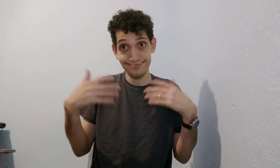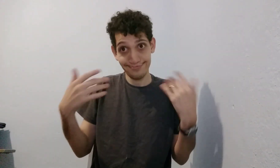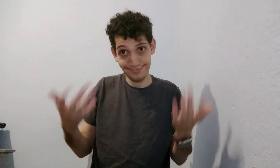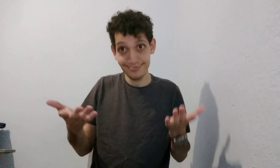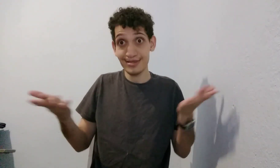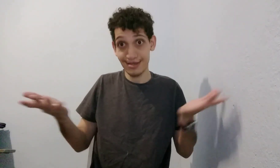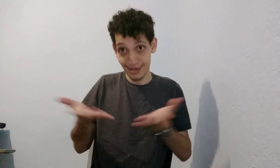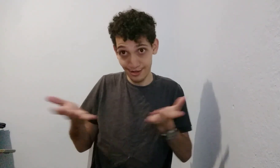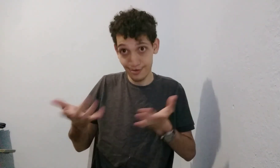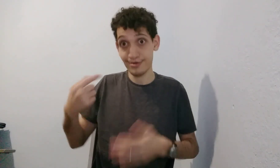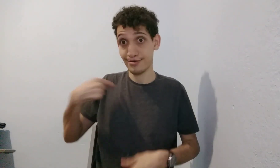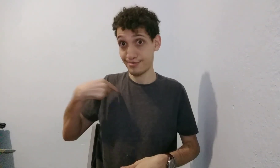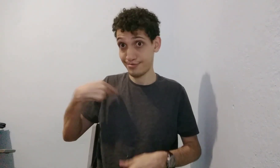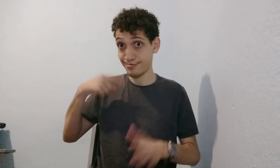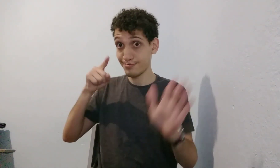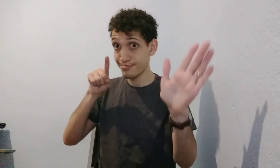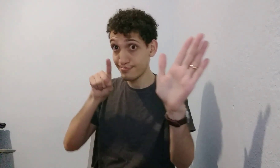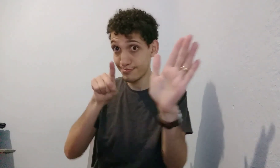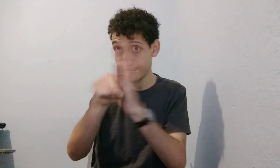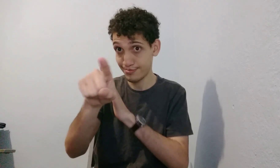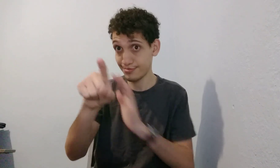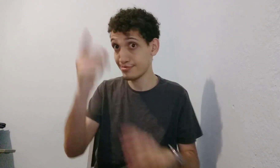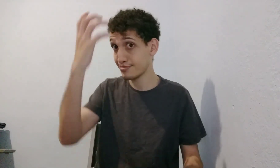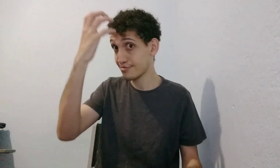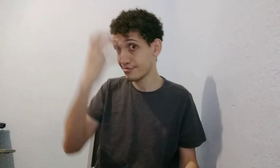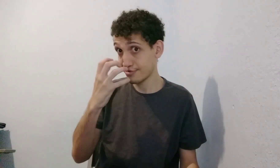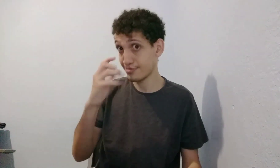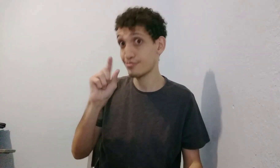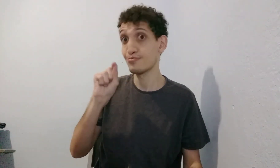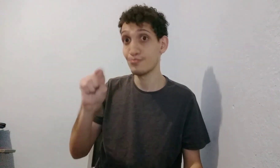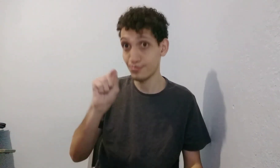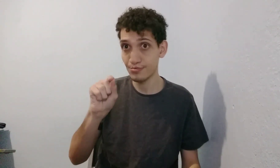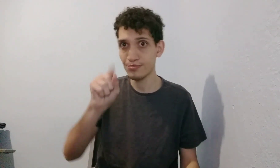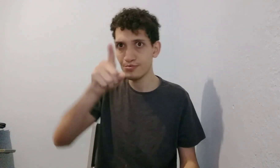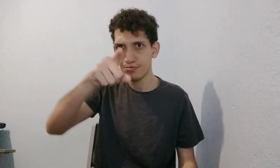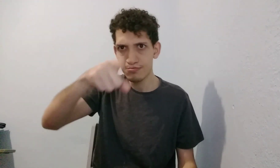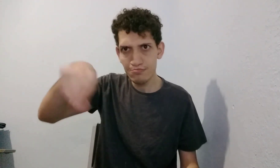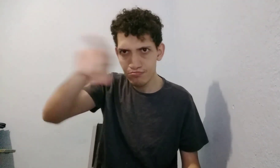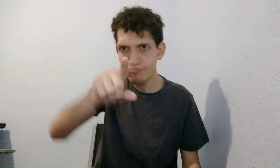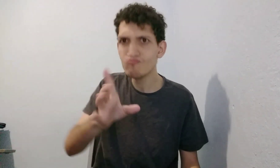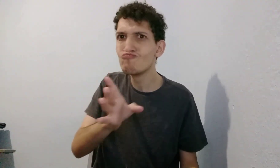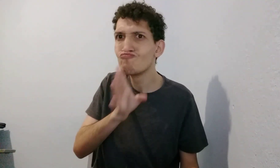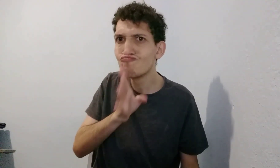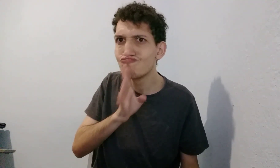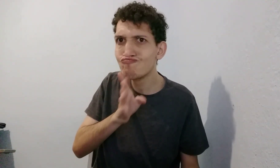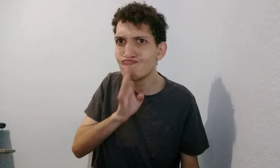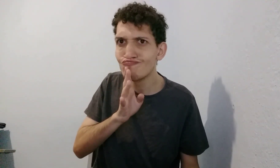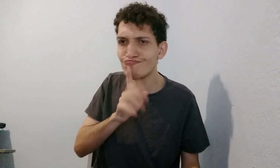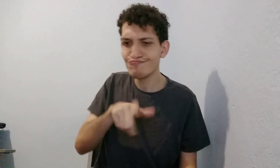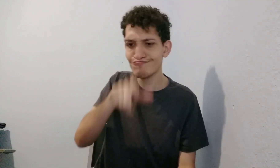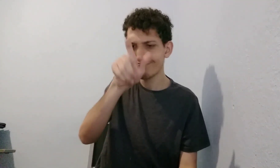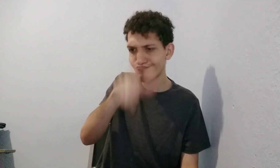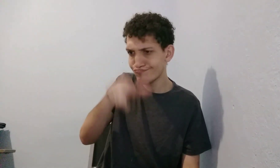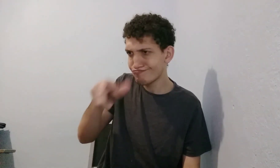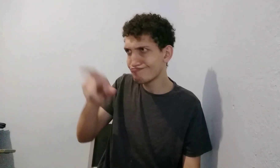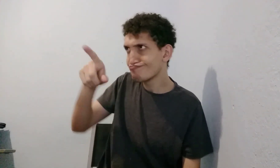Então, então, agora eu queria perguntar, vou perguntar muito séria. Vocês conhecem